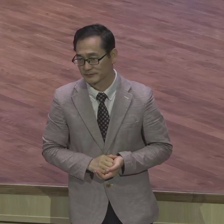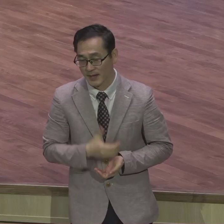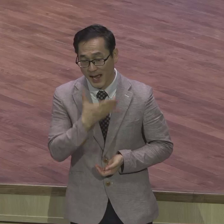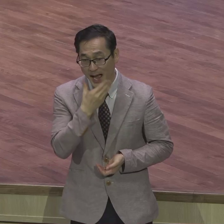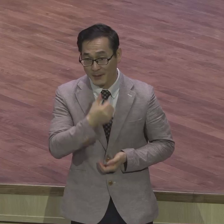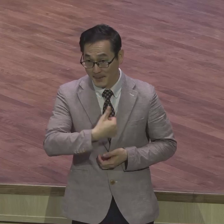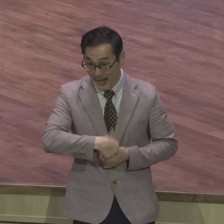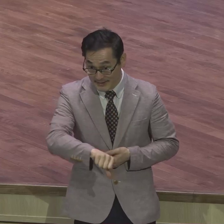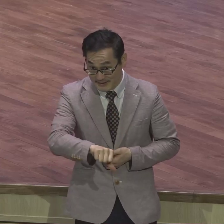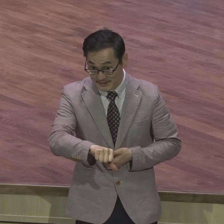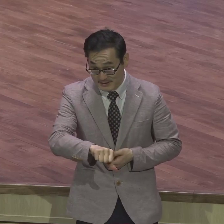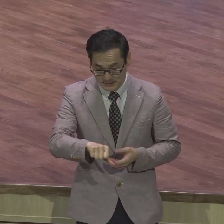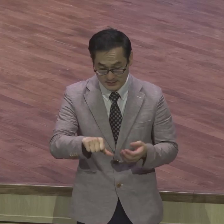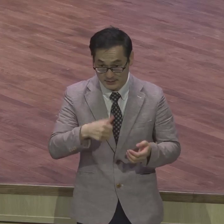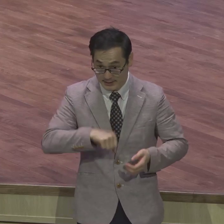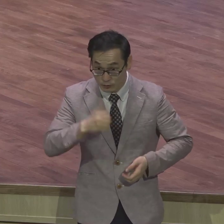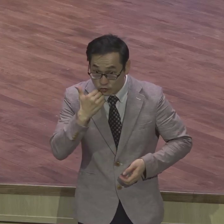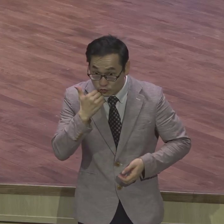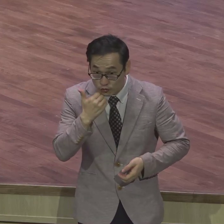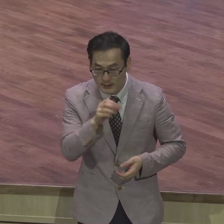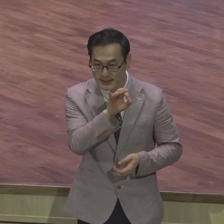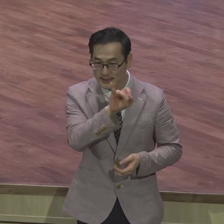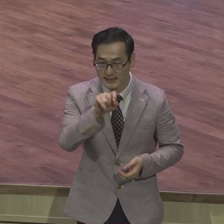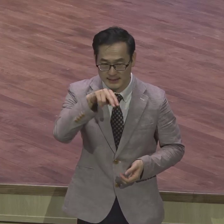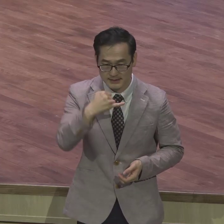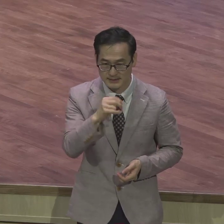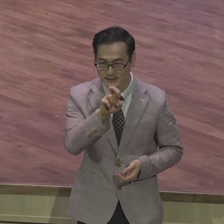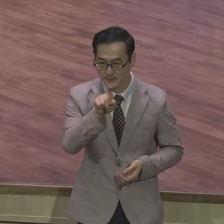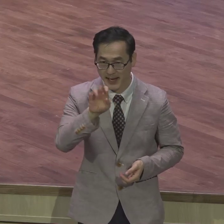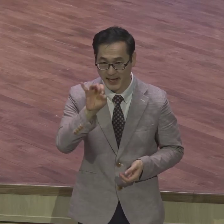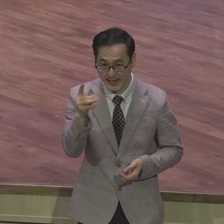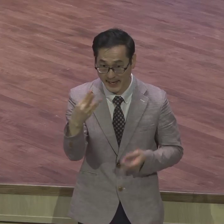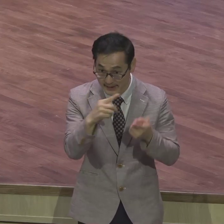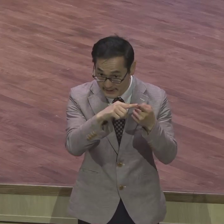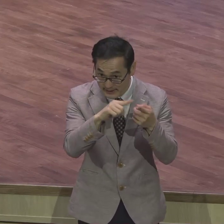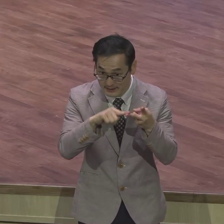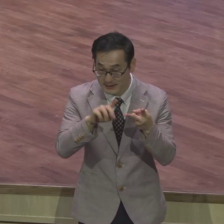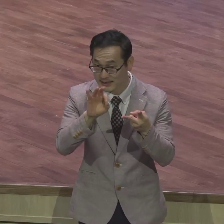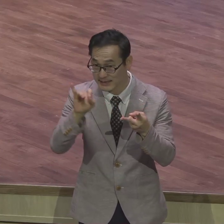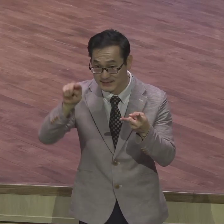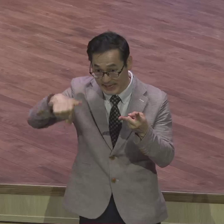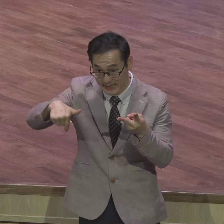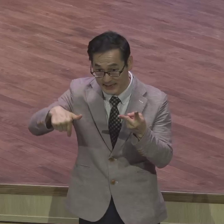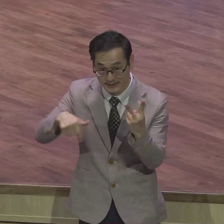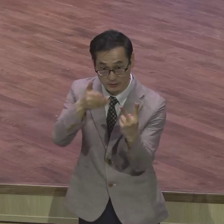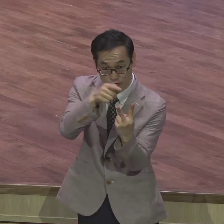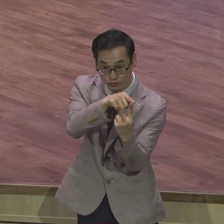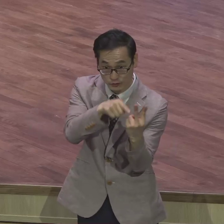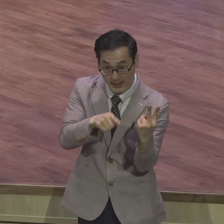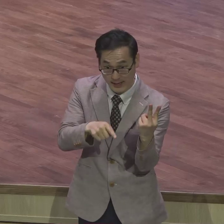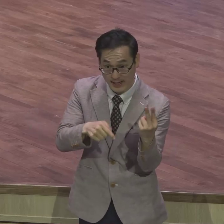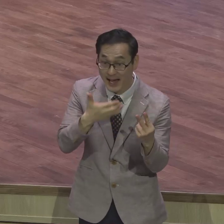이스라엘과 이삭을 예로 들면서 설명을 합니다 둘 다 아브라함의 시간이냐